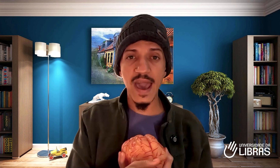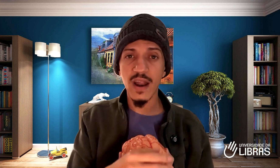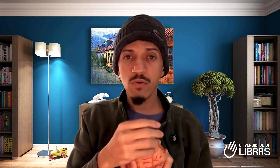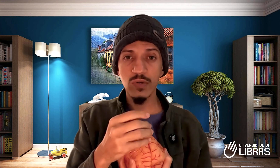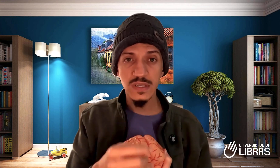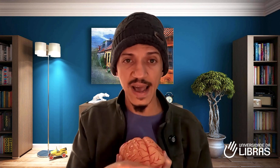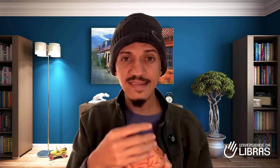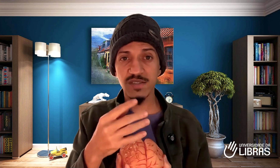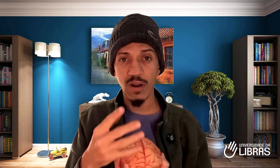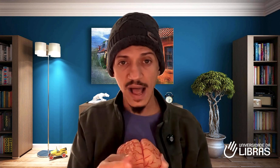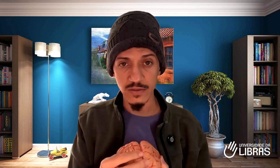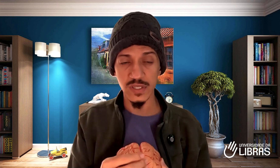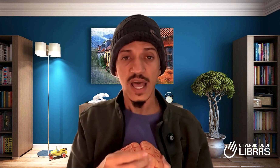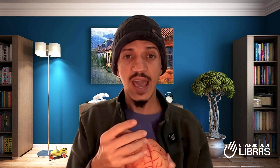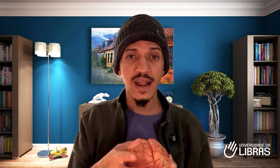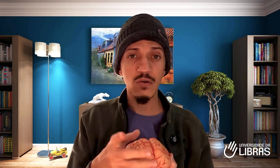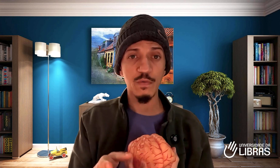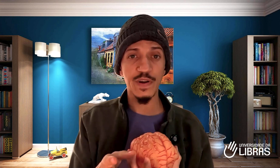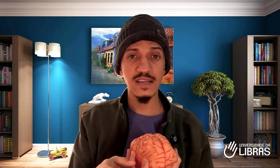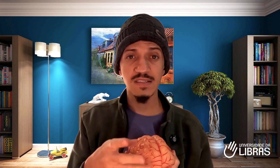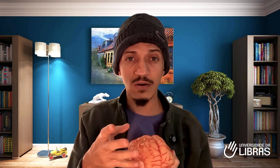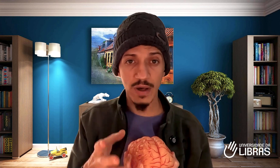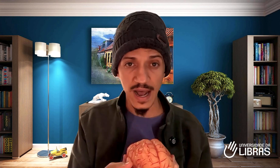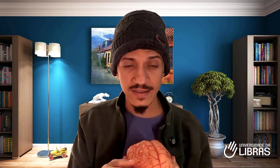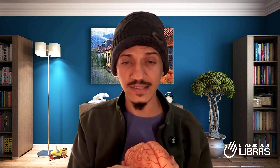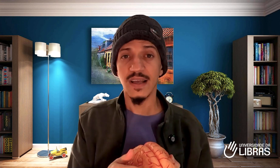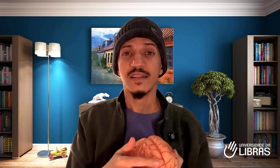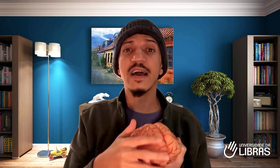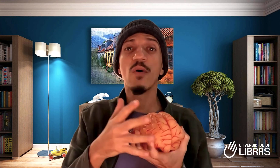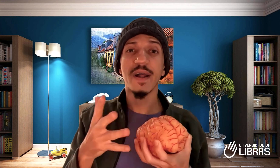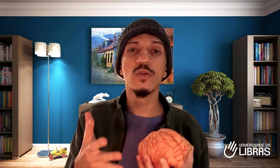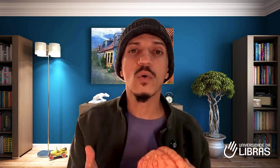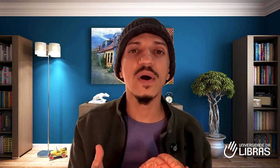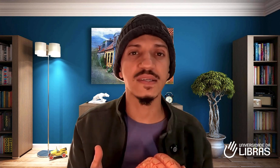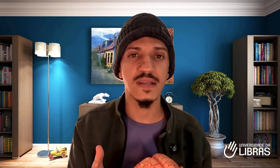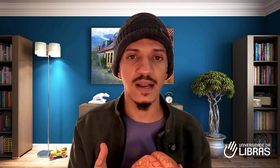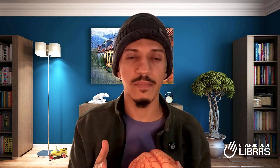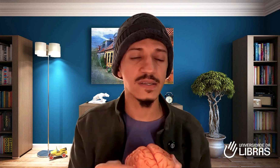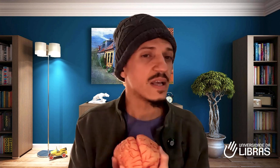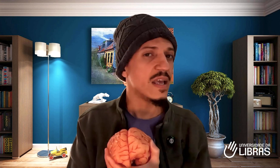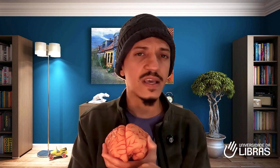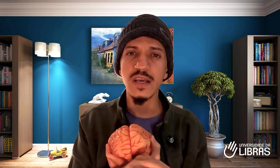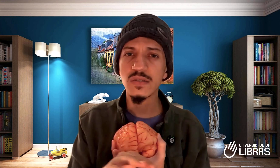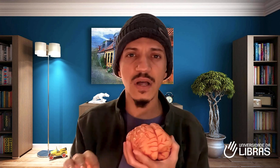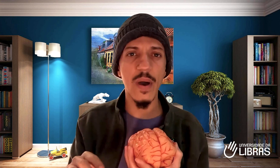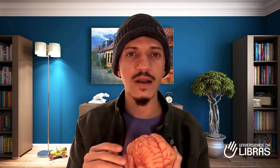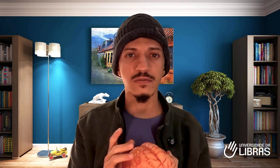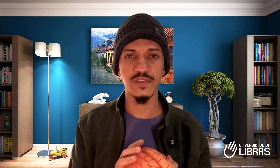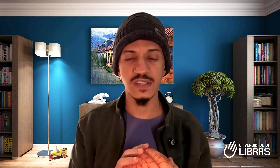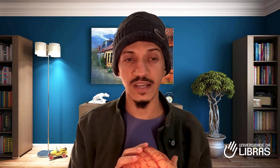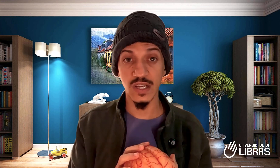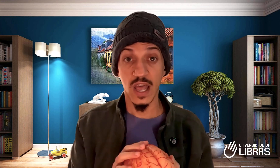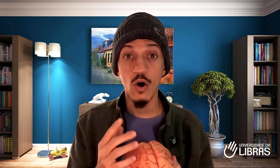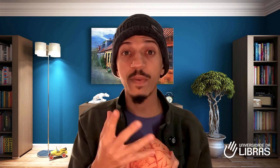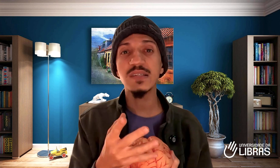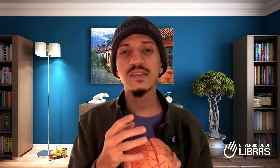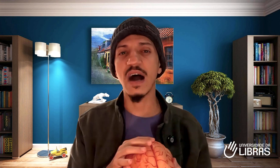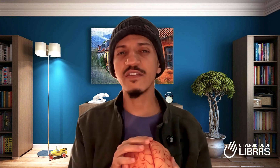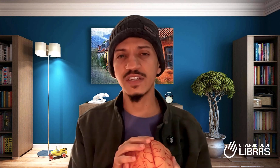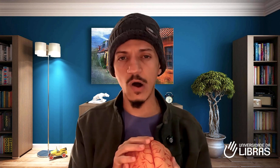com sinais isolados. Era com frases decoradas. decorando coisas da Libras. E que isso não era o suficiente. Eu precisava de algo